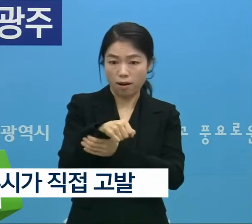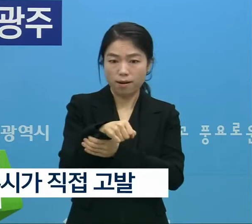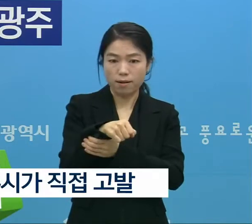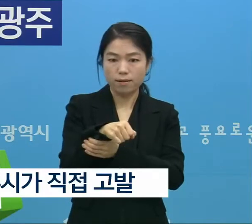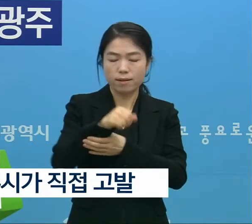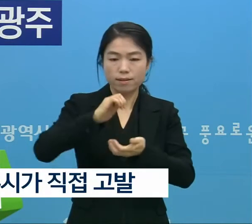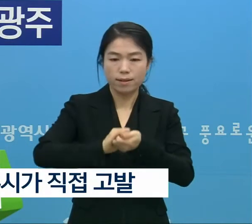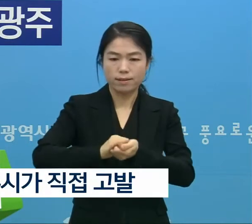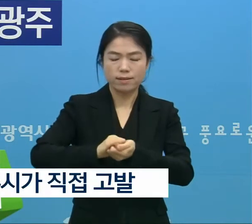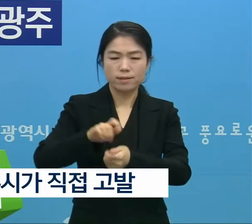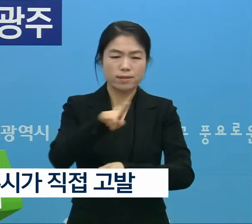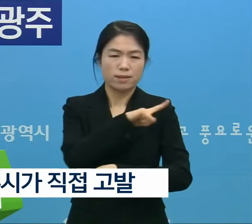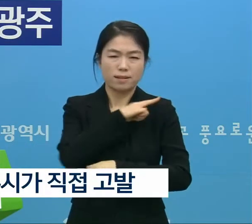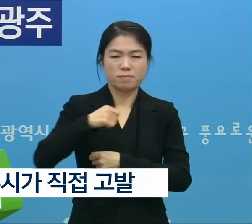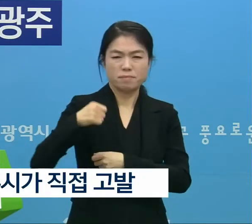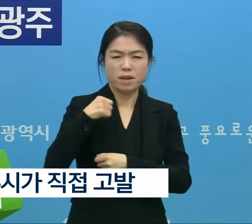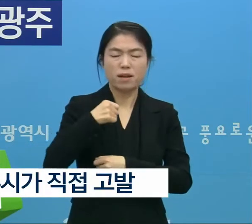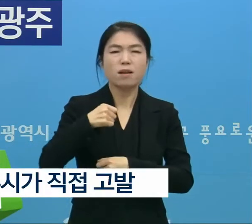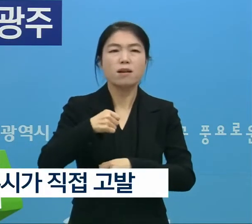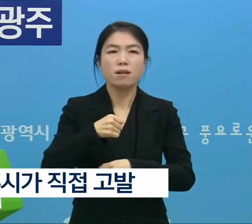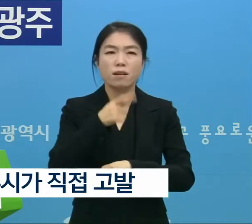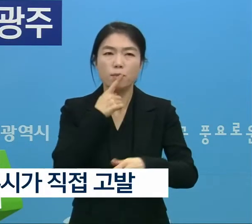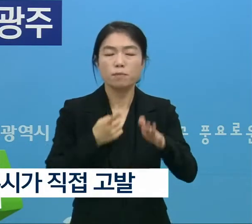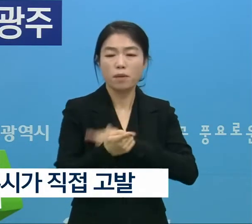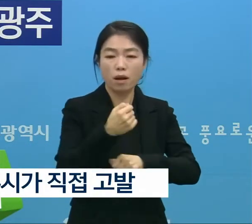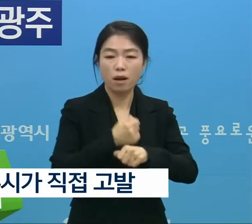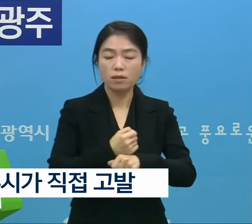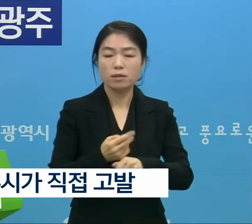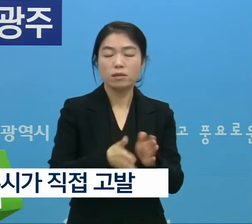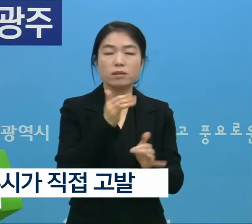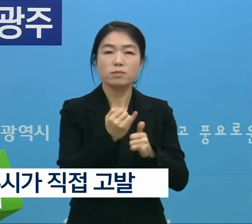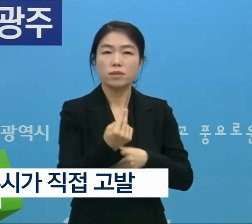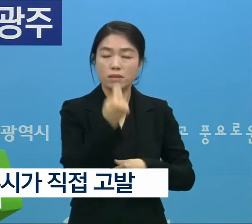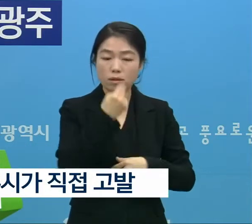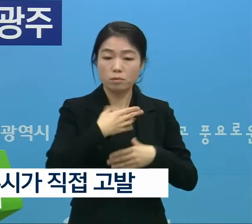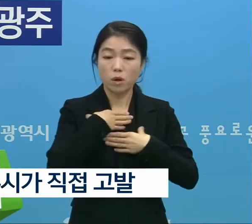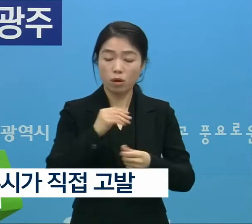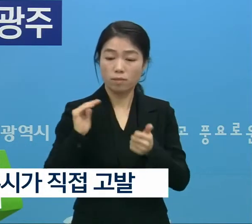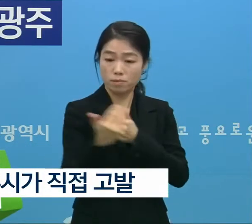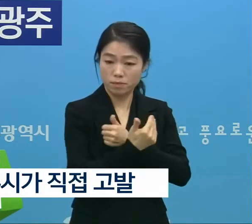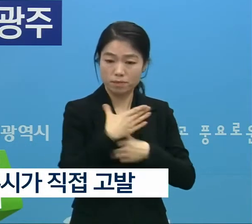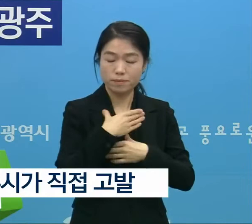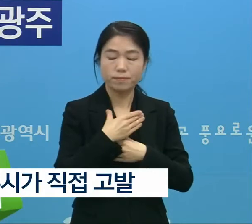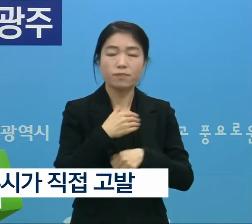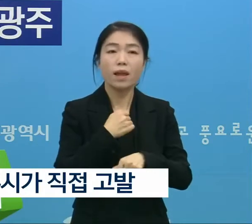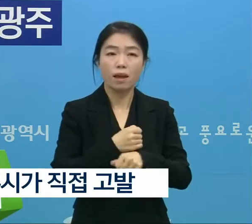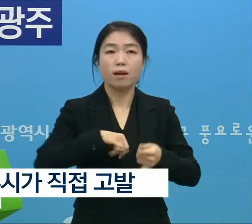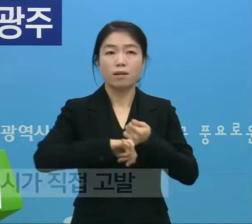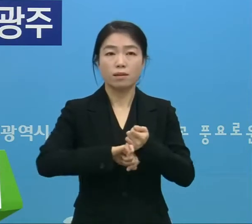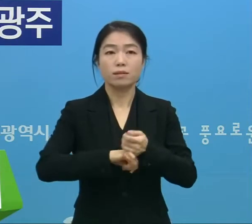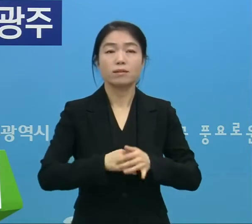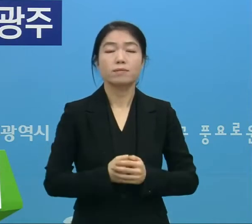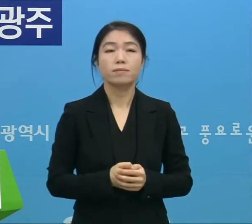가장 강력한 조치를 취하여 시민의 생명과 공동체의 안전을 지켜내겠습니다.